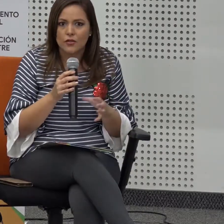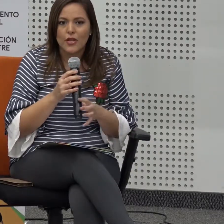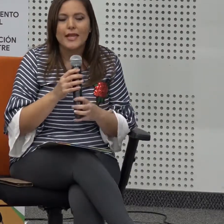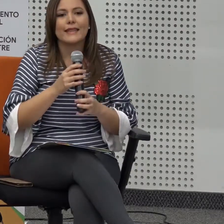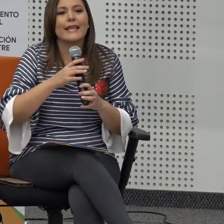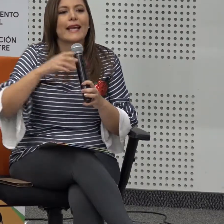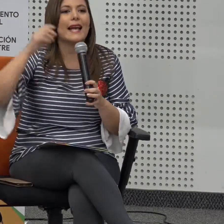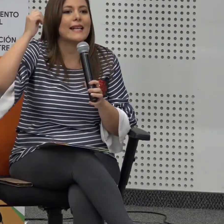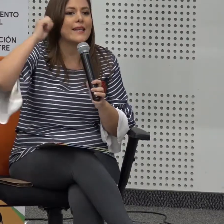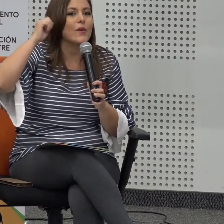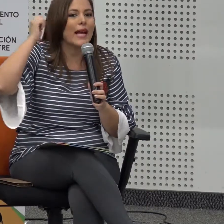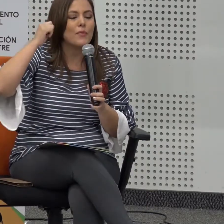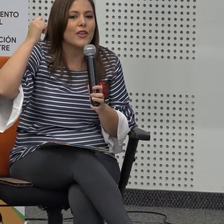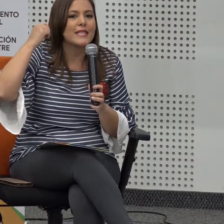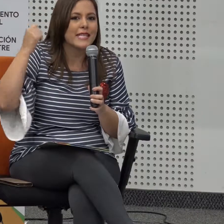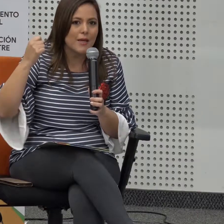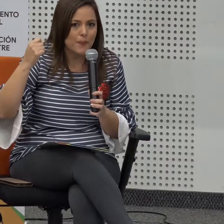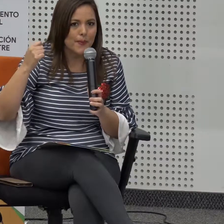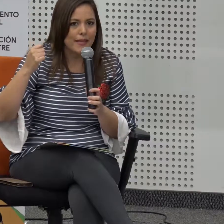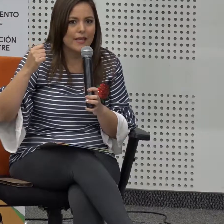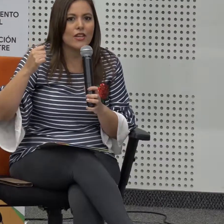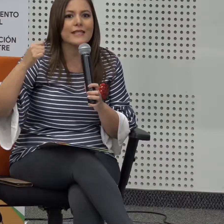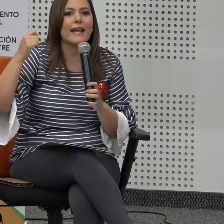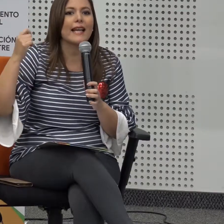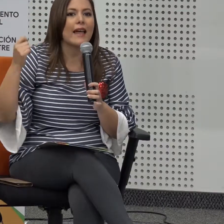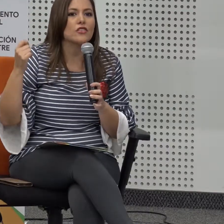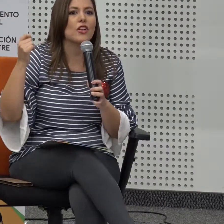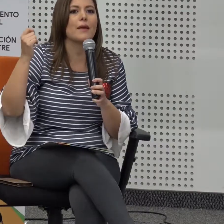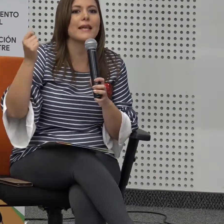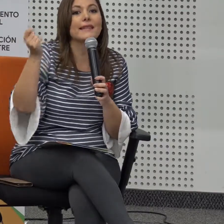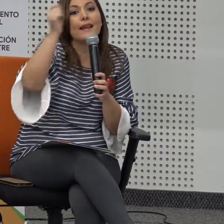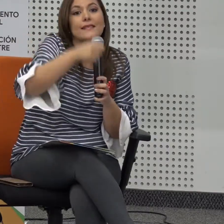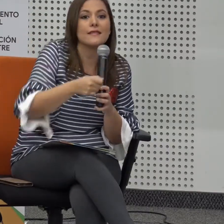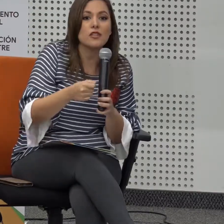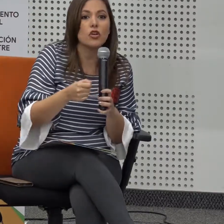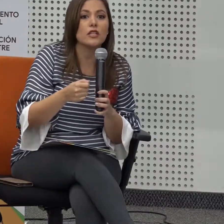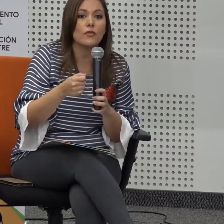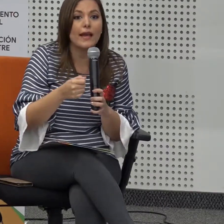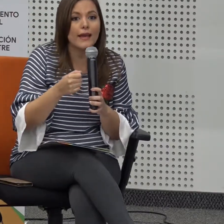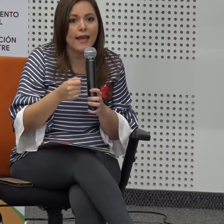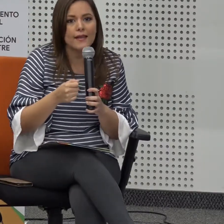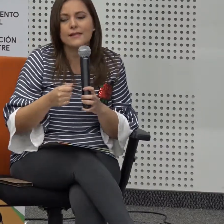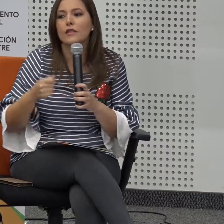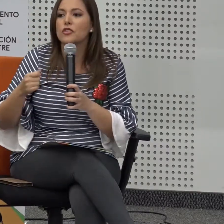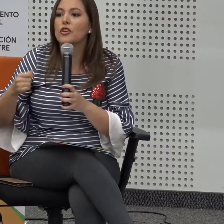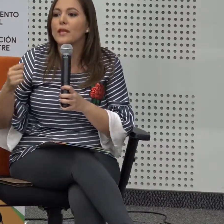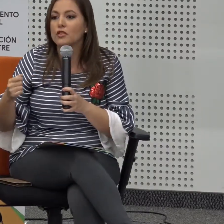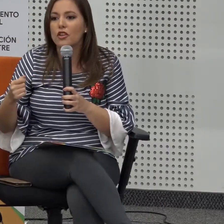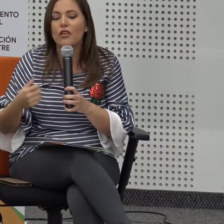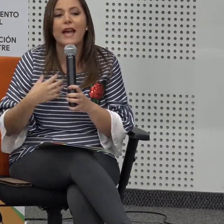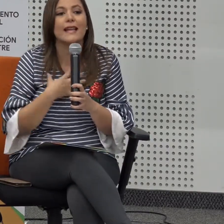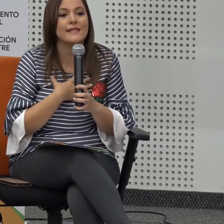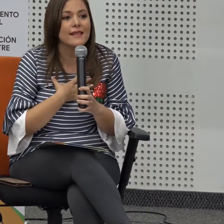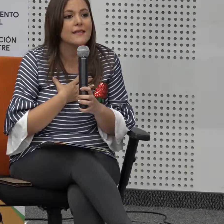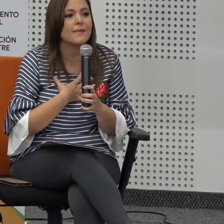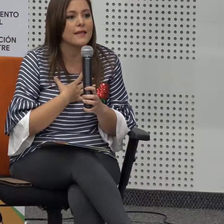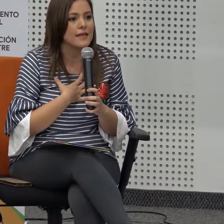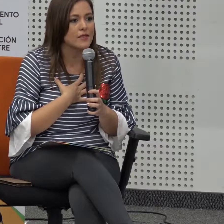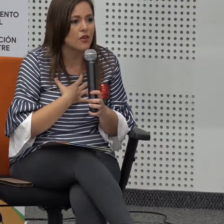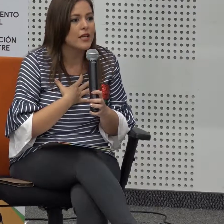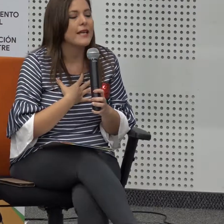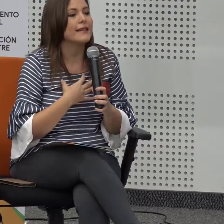reto de hacer un cambio de chip que no está anclado solamente a la ascensión de una ley sino sobre todo a la